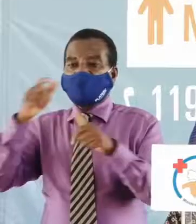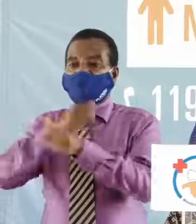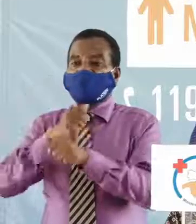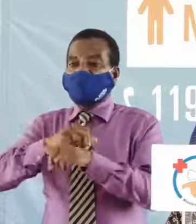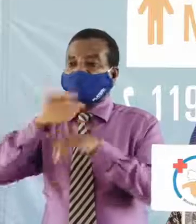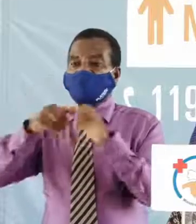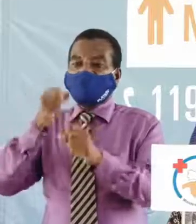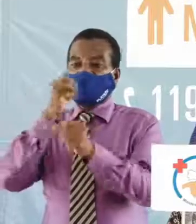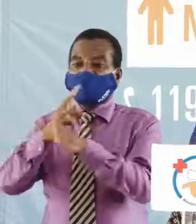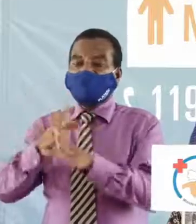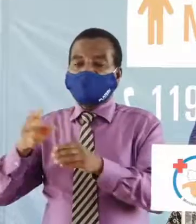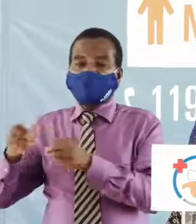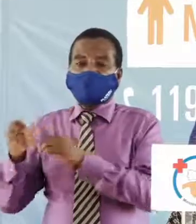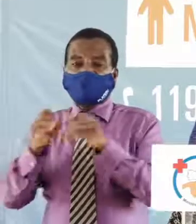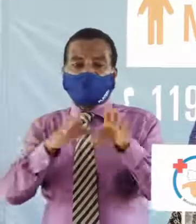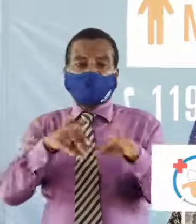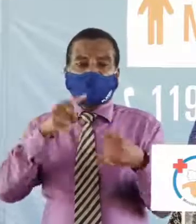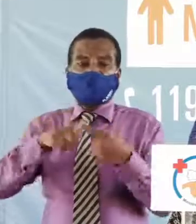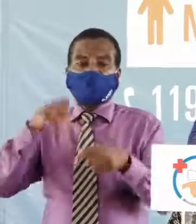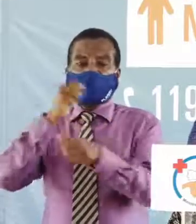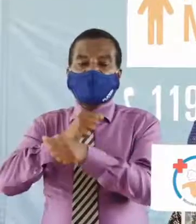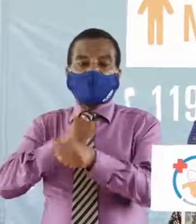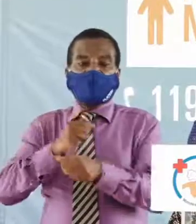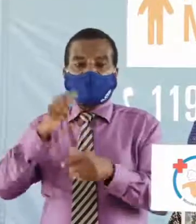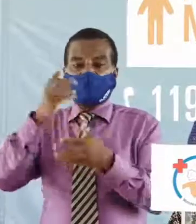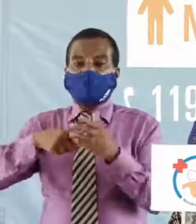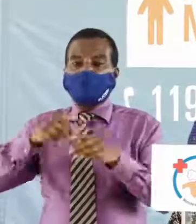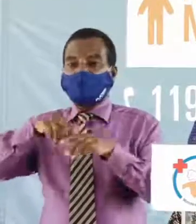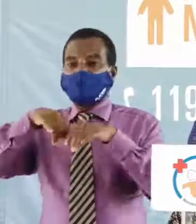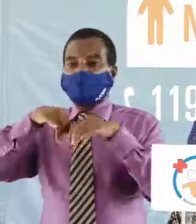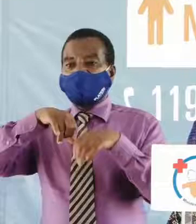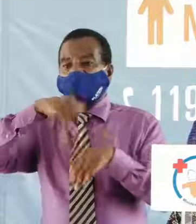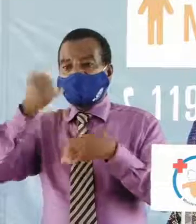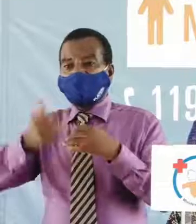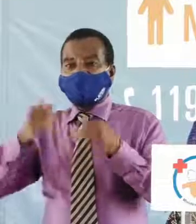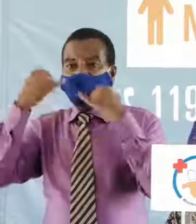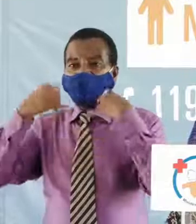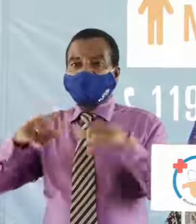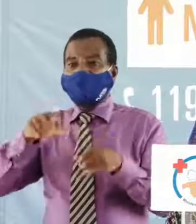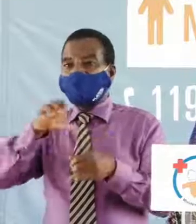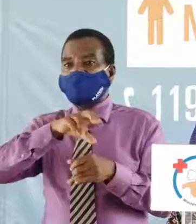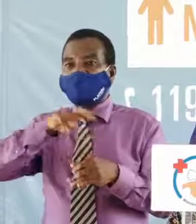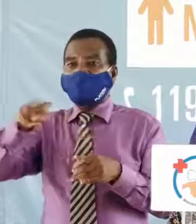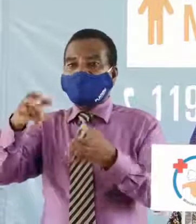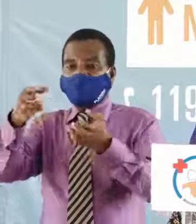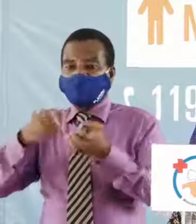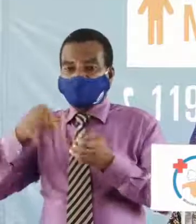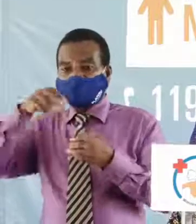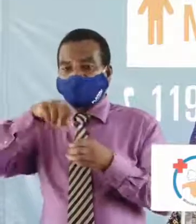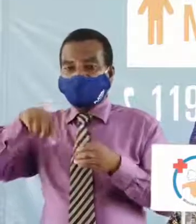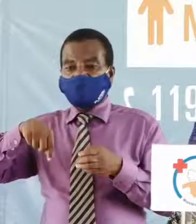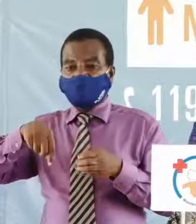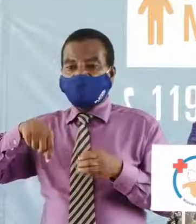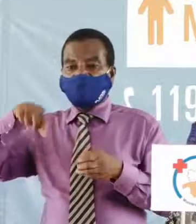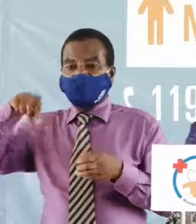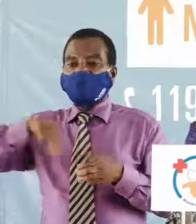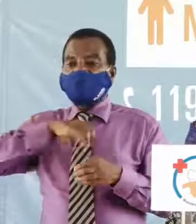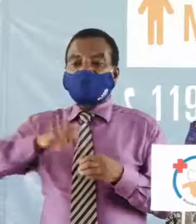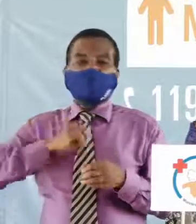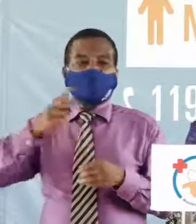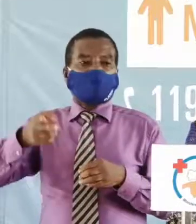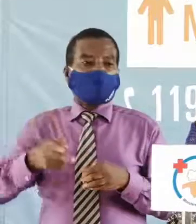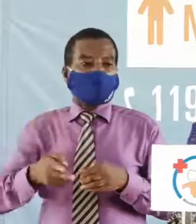on les a orientés maintenant je ne pas quelle autre information vous souhaiterez que je vous donne en dehors de de celle là